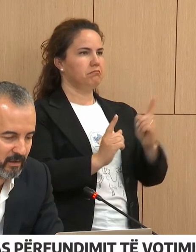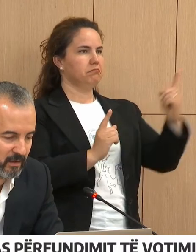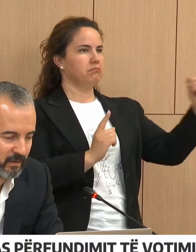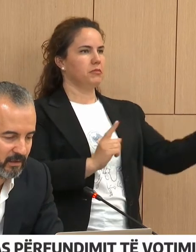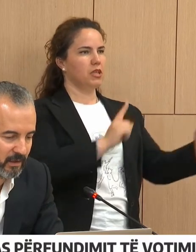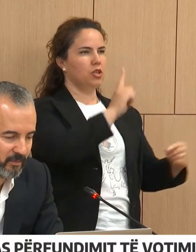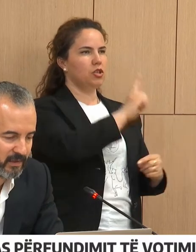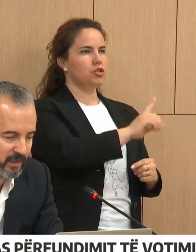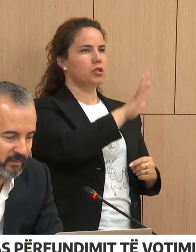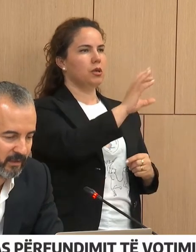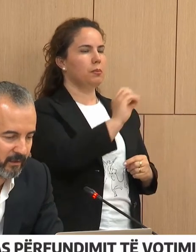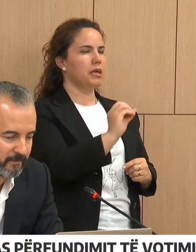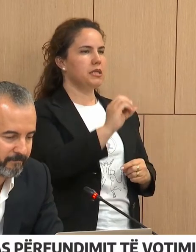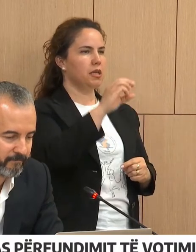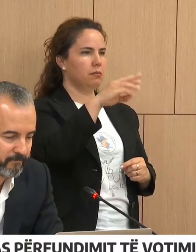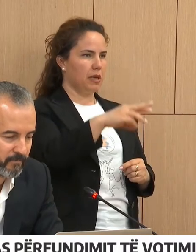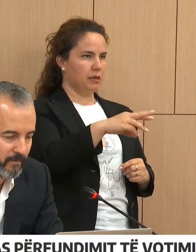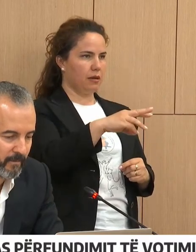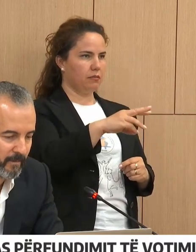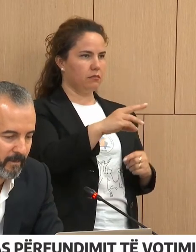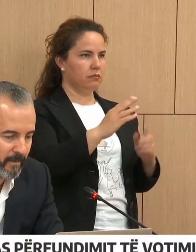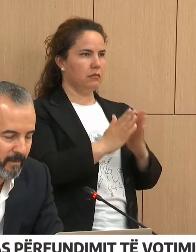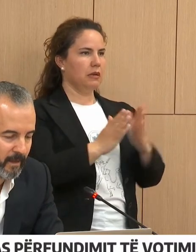metra.